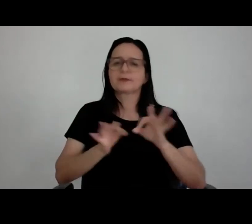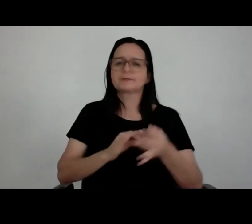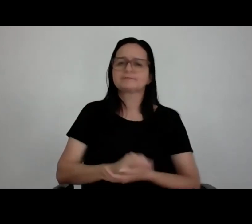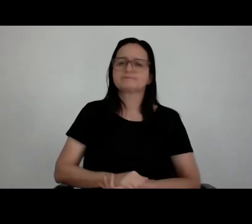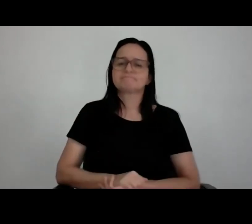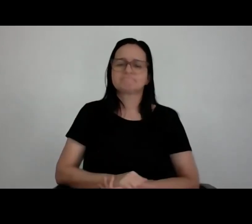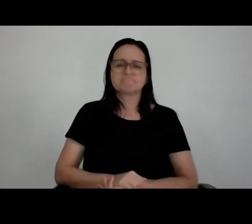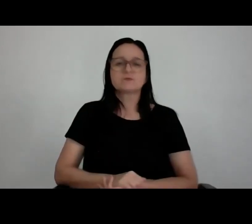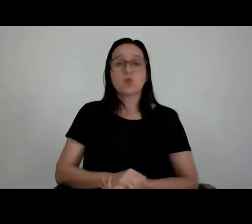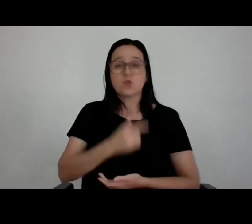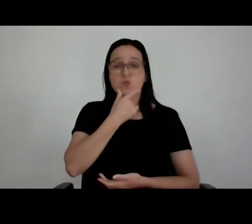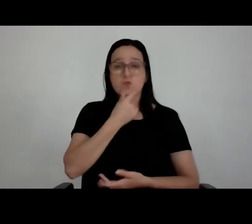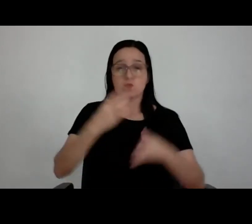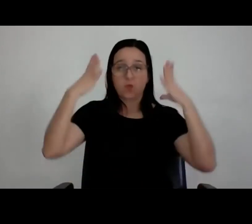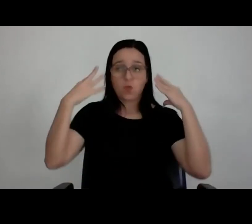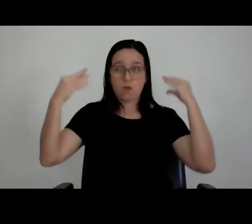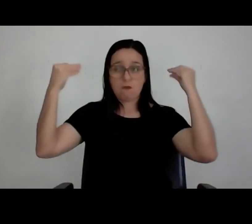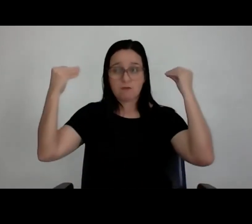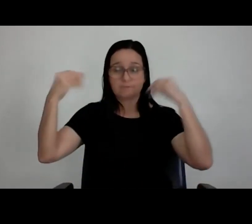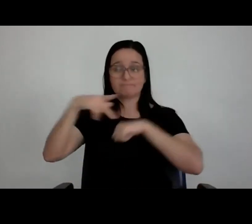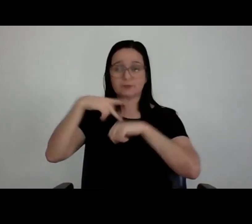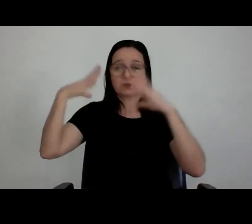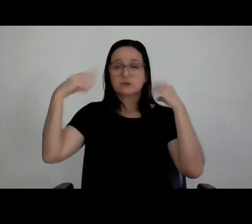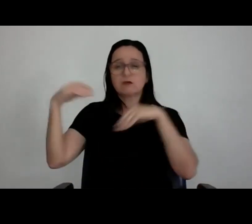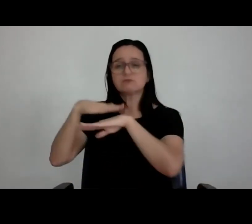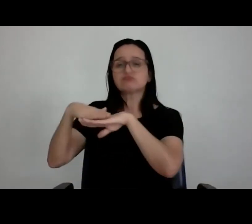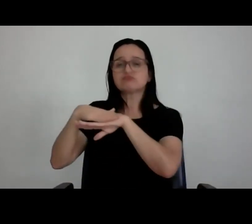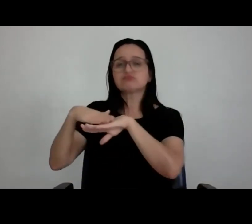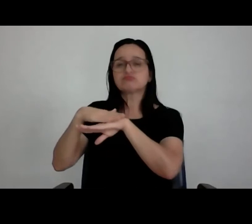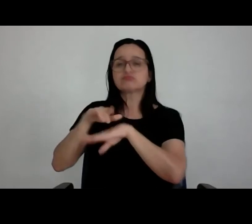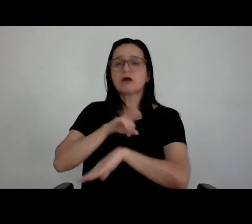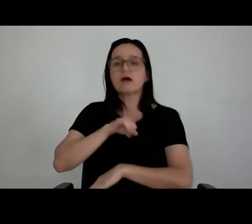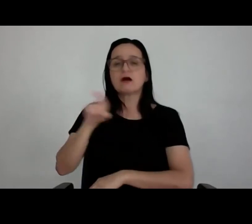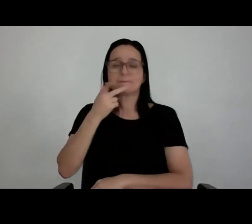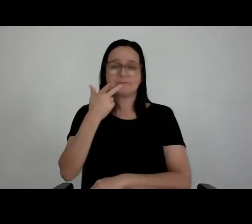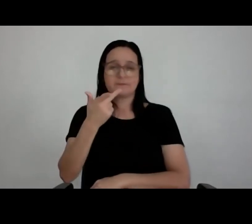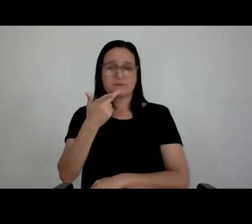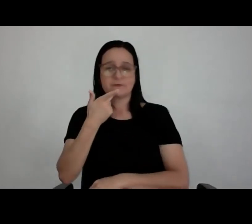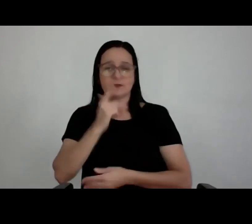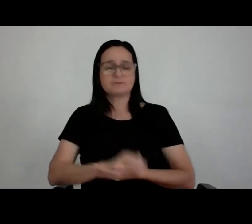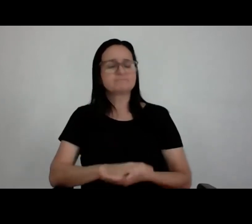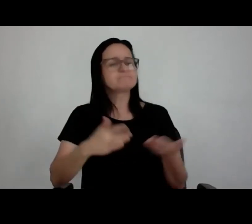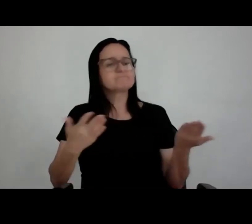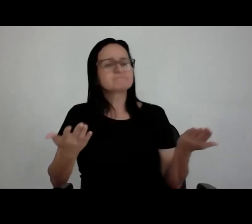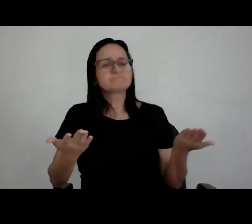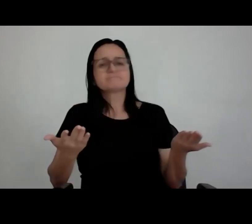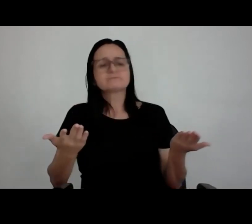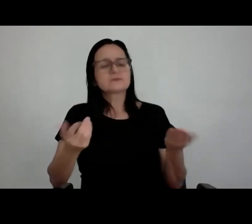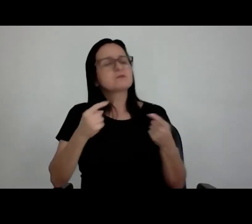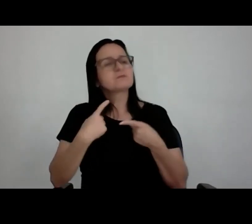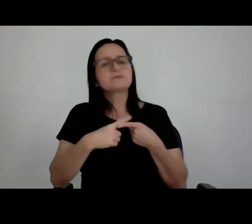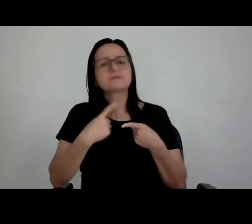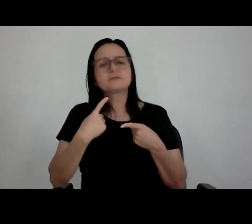um holandês, que era diretor da Nokia, estava conversando e ele colocou um negócio que eu não esqueci. Ele chegou e falou assim, o João me explica um negócio, por que o